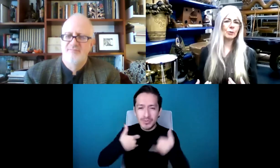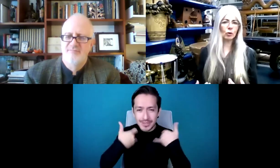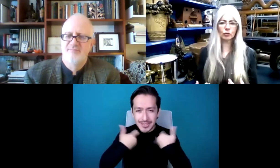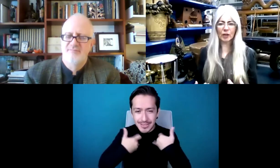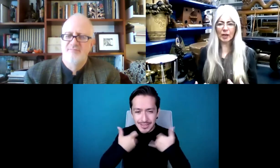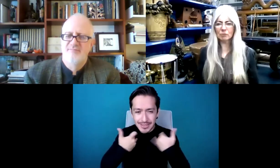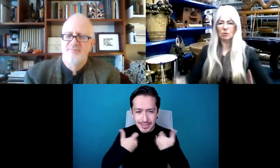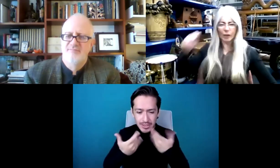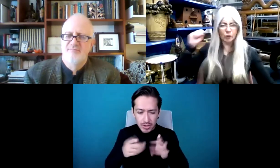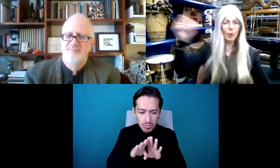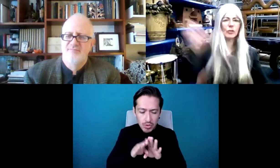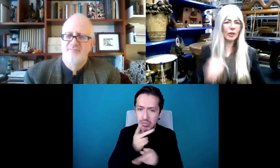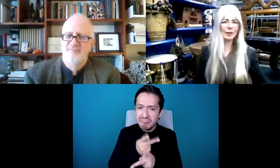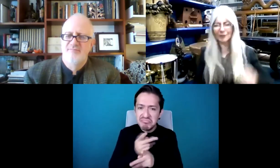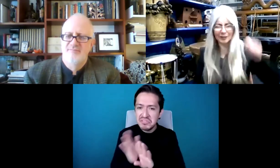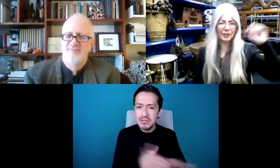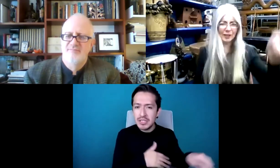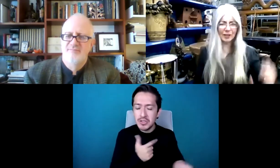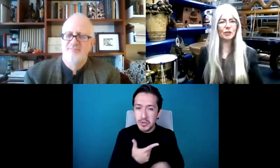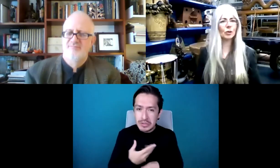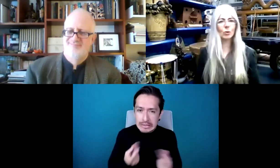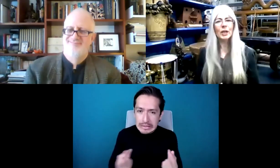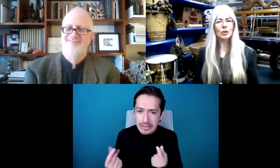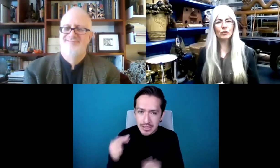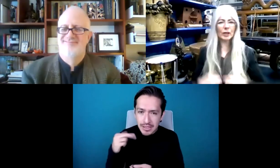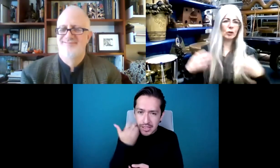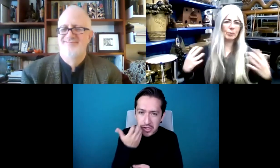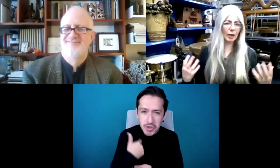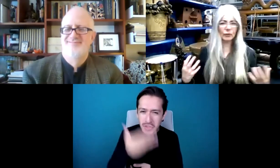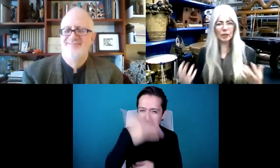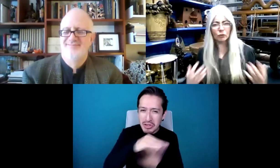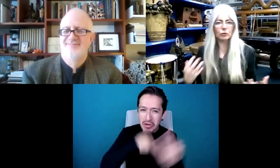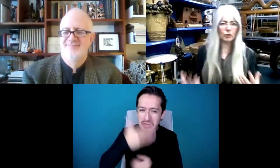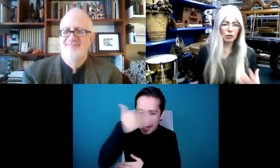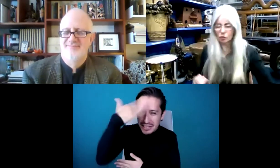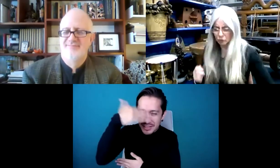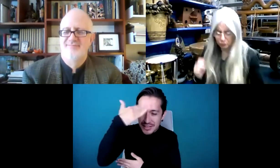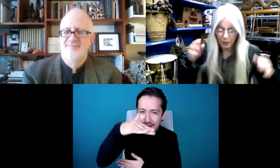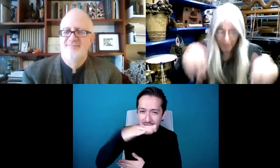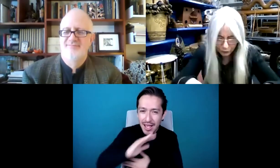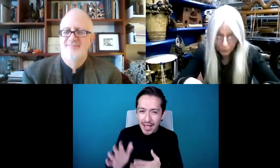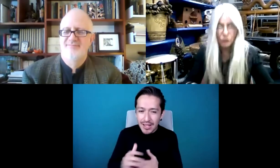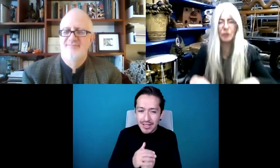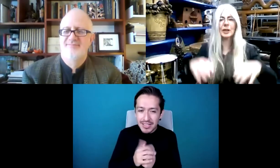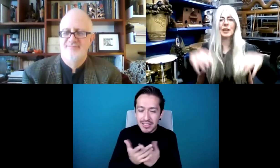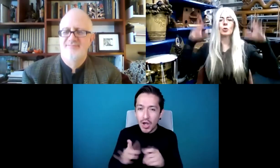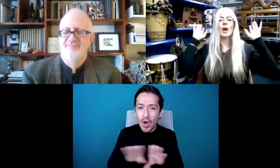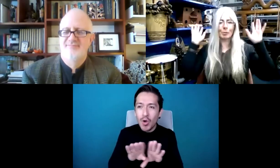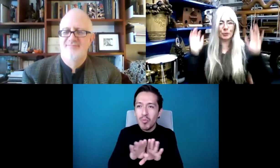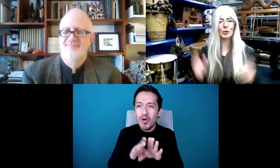ser bastante impaciente, a veces decía, ah, yo lo sé todo, la, la, la, la, la. Y